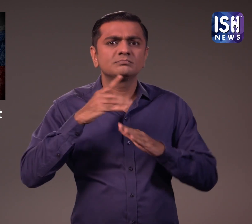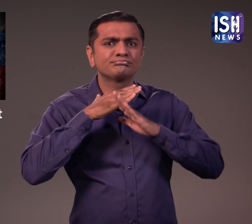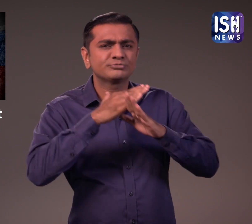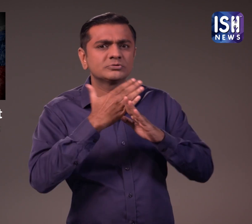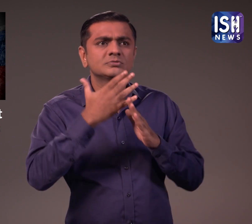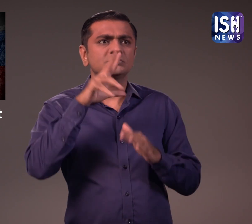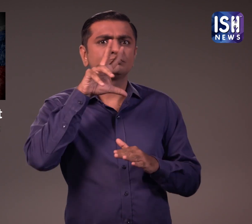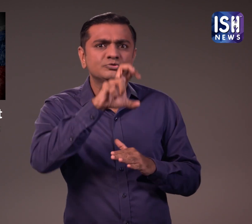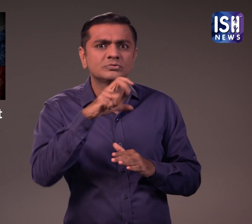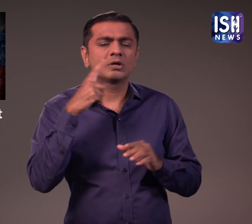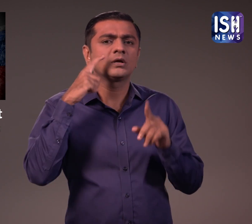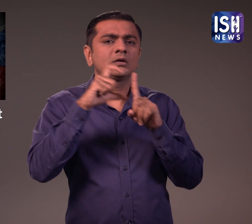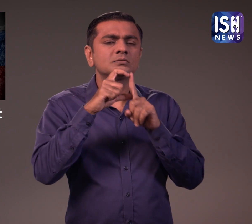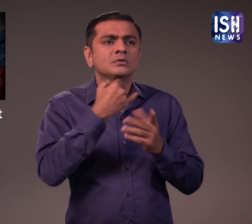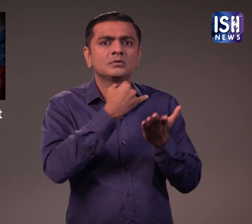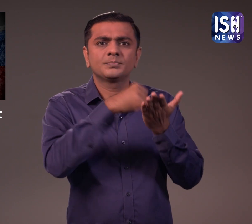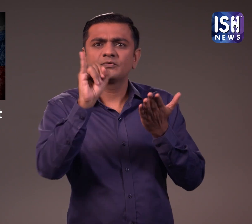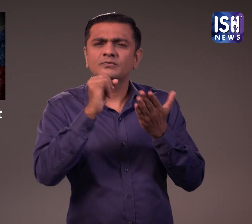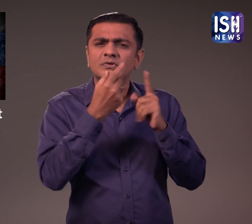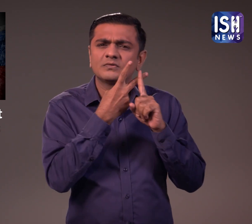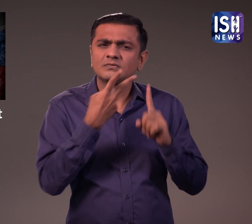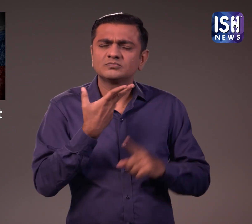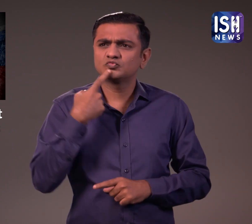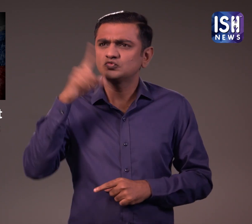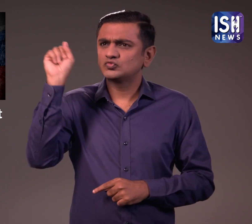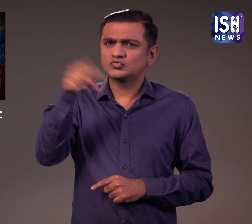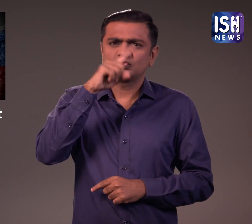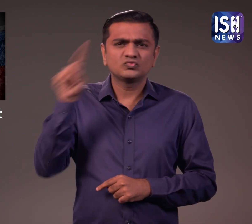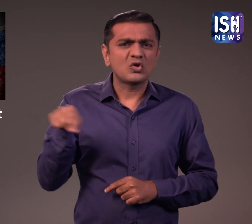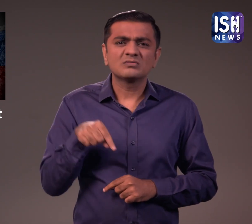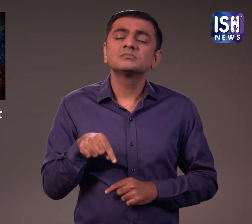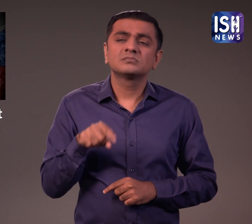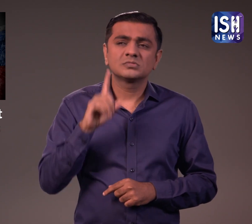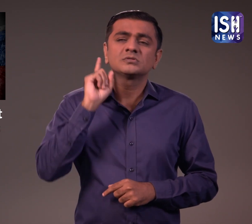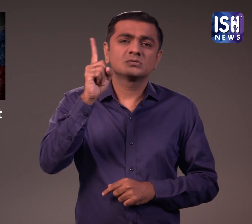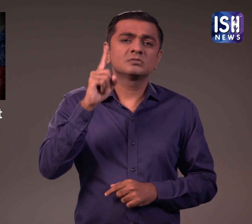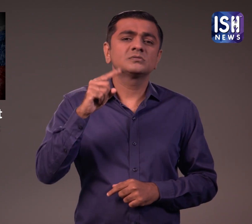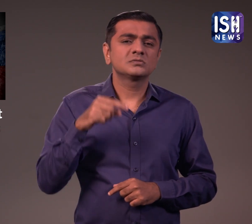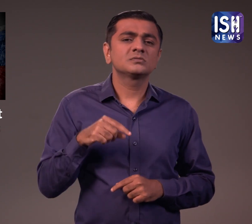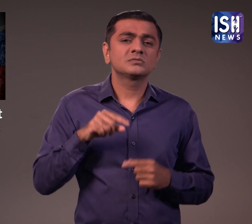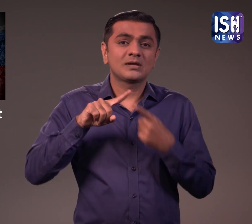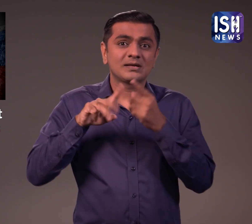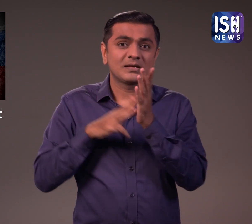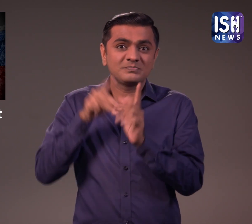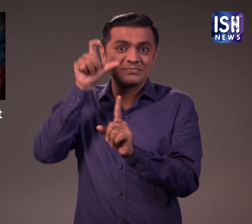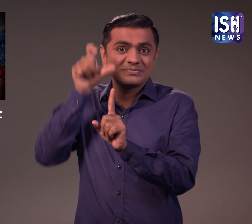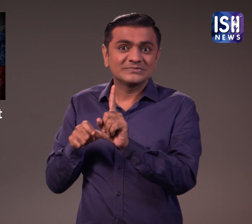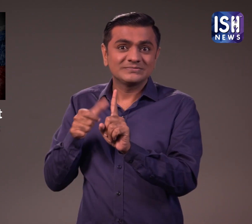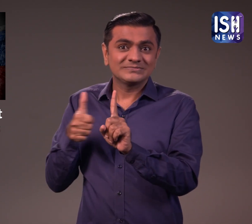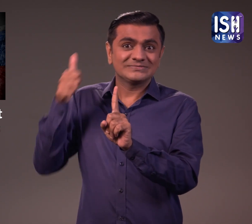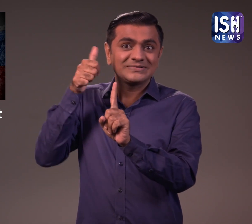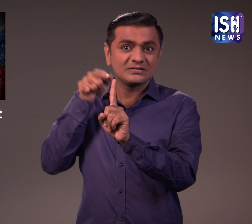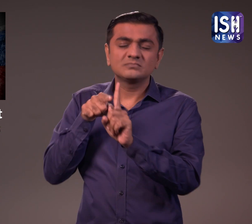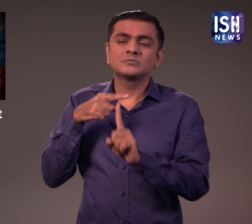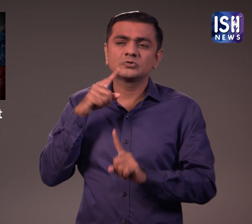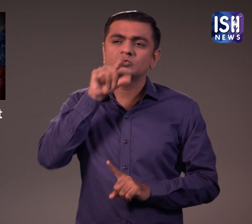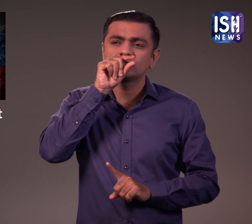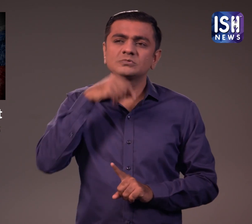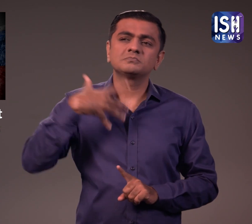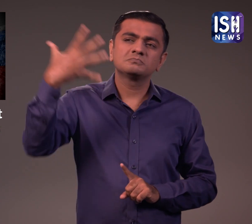लेकिन ट्वीटर उन्हें ब्लॉक करतेता है, या उनके अकाalım को निश्क्रिया कर देता है, यह ट्वीटर की और से गलत था, उन्होंने कहा था कि वह ट्वीटर